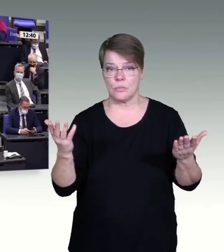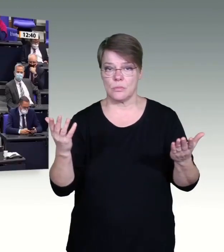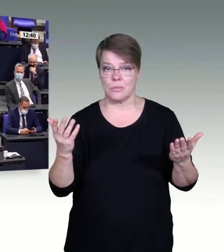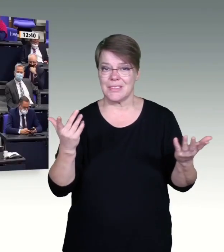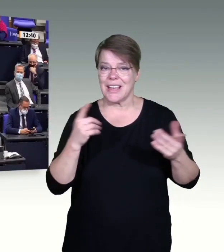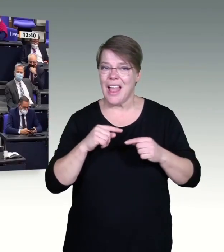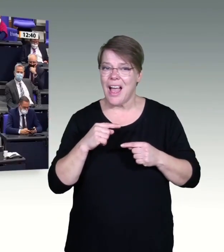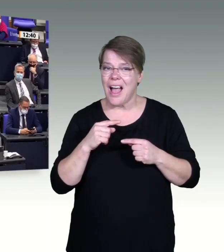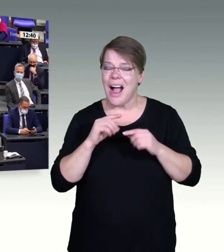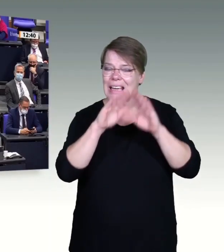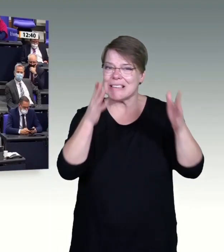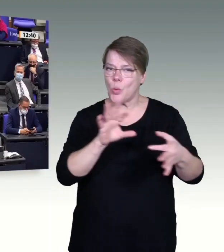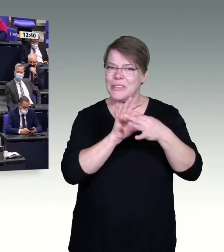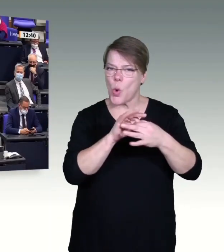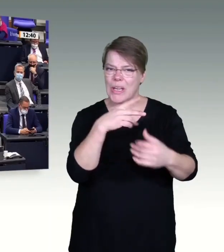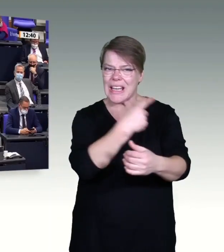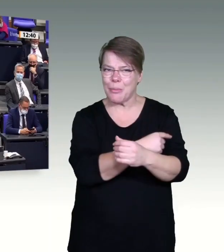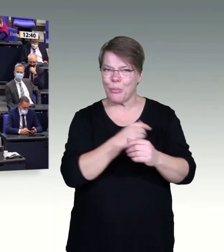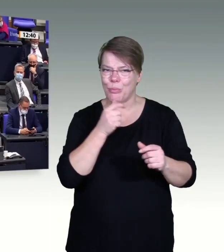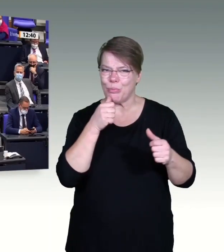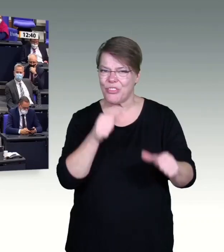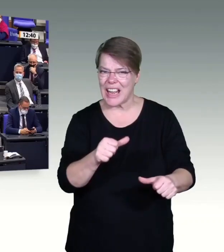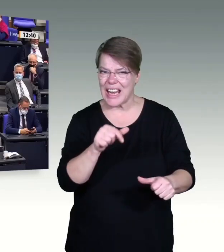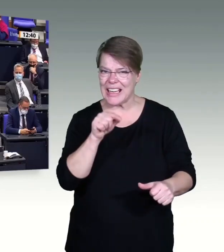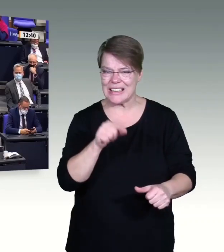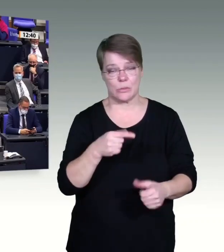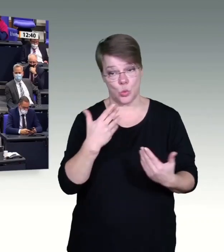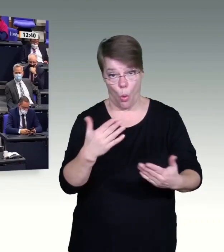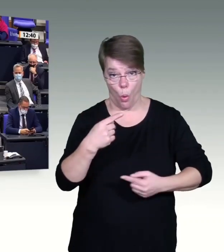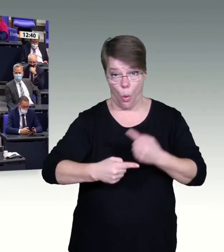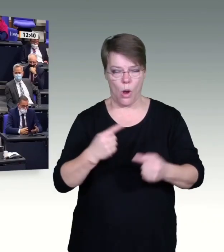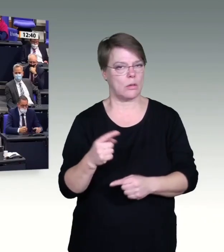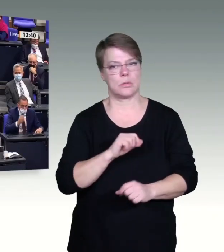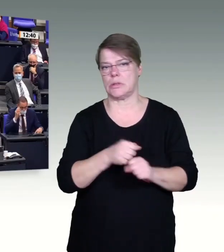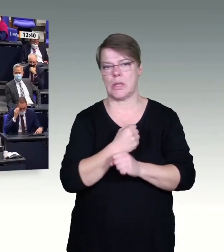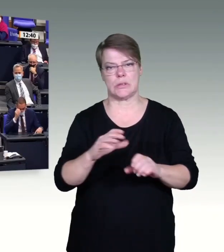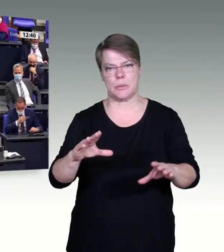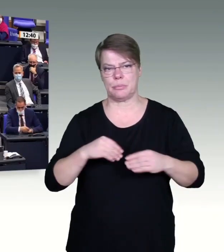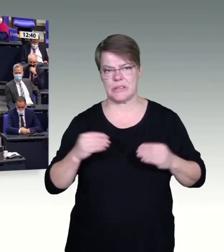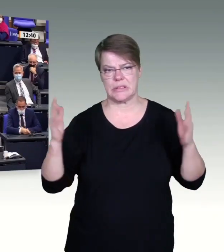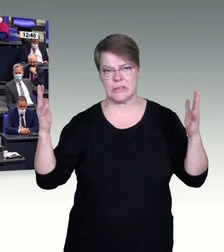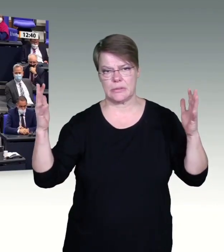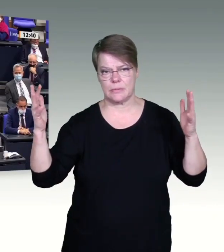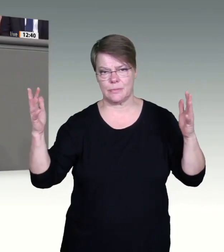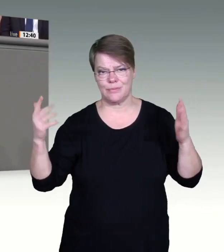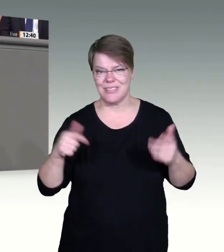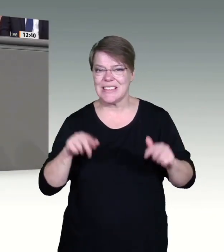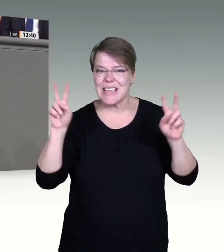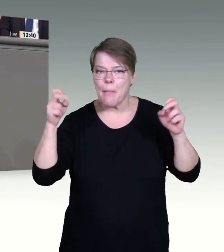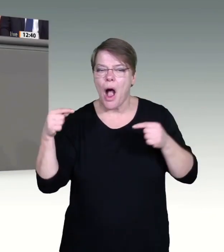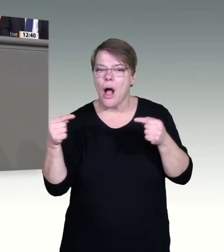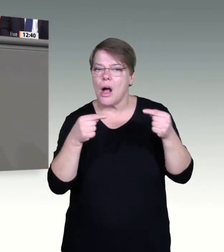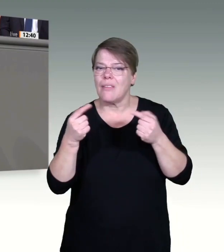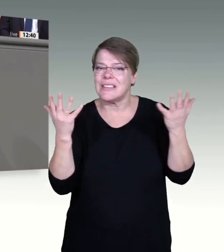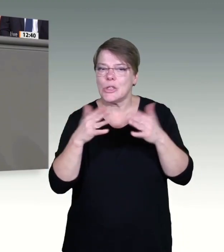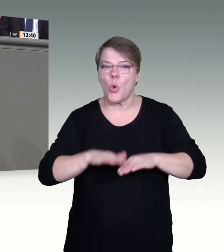und zum anderen die Absage eine Impfpflicht. Das ist ja jetzt hier kein geordnetes Verfahren. Es ist ein Schnellverfahren.